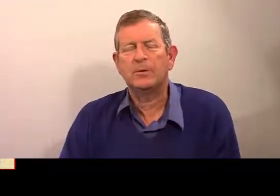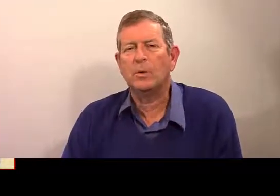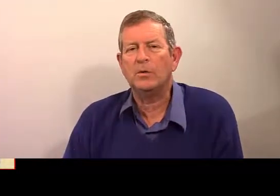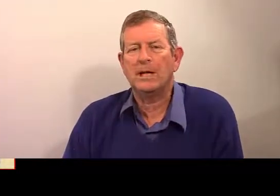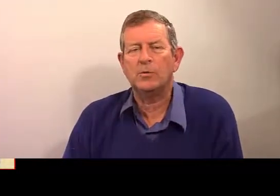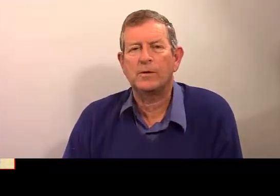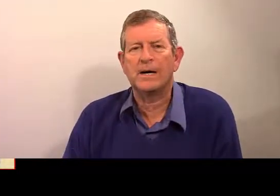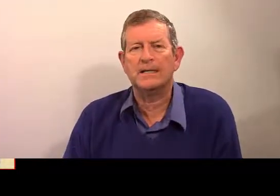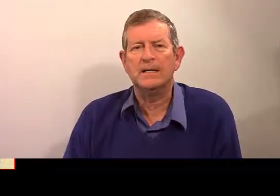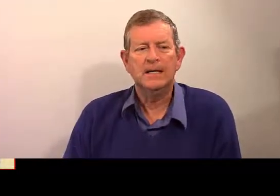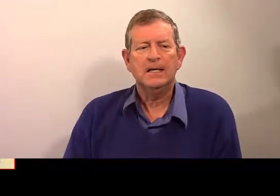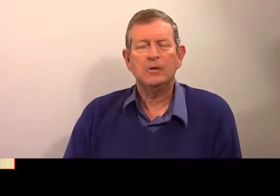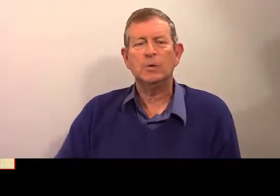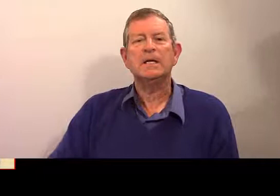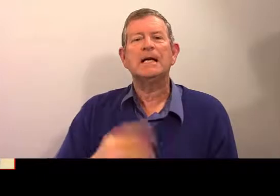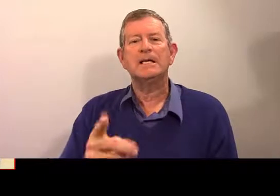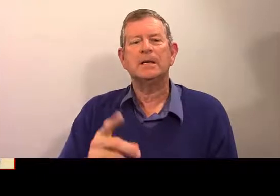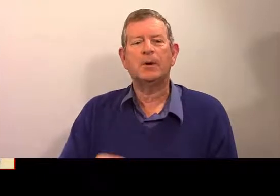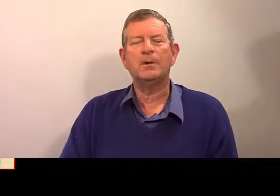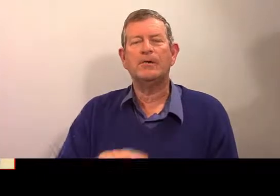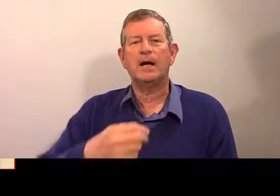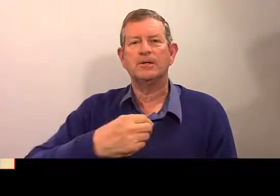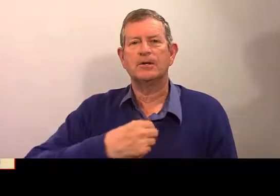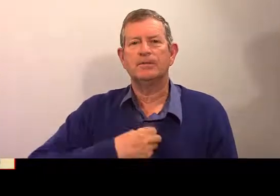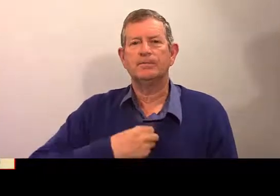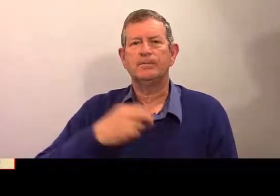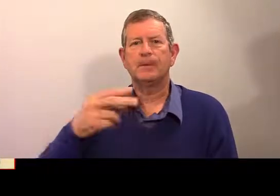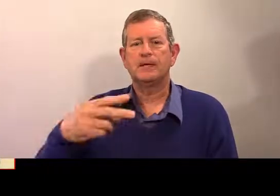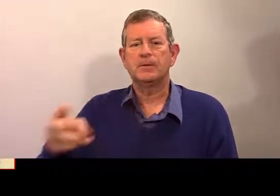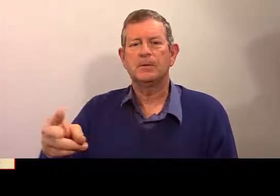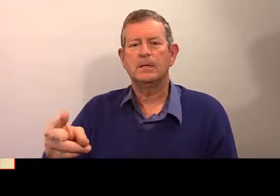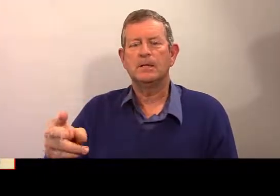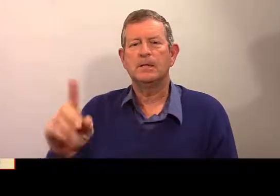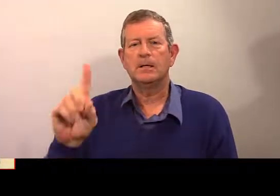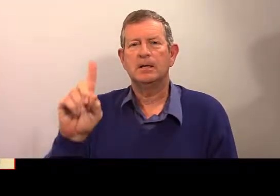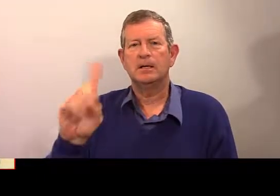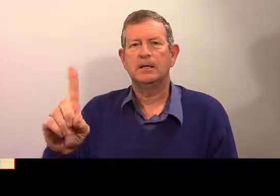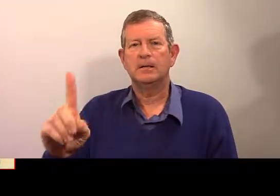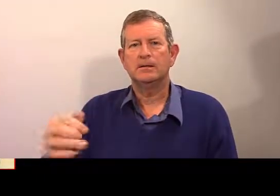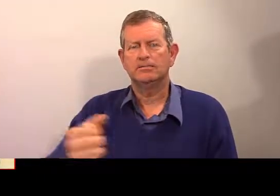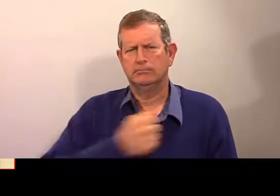simplement faire trois ou quatre phrases. Donc, quelle est cette première phrase ?